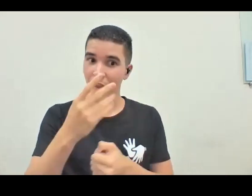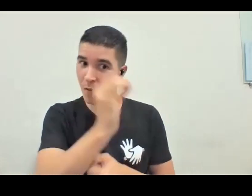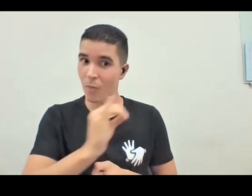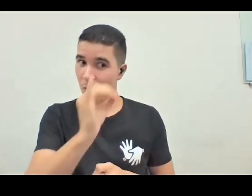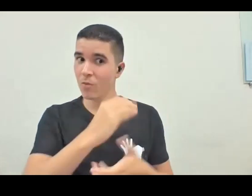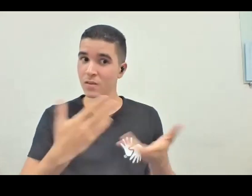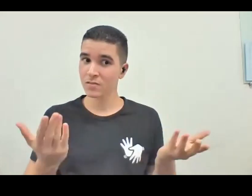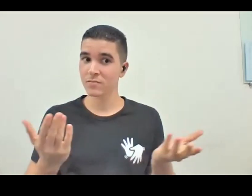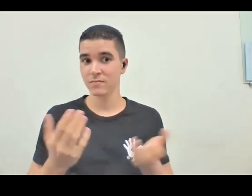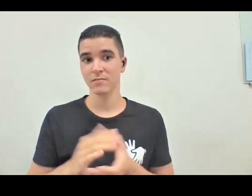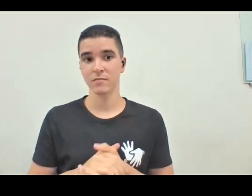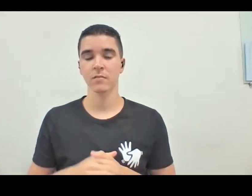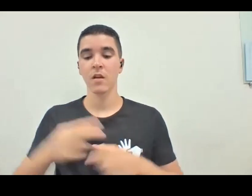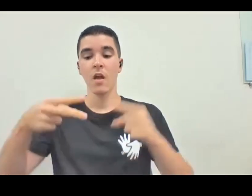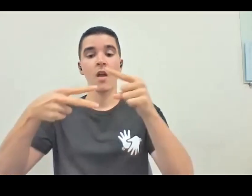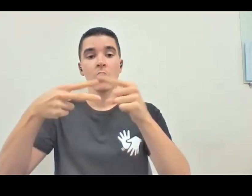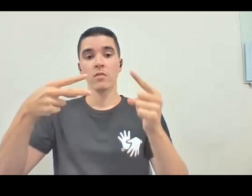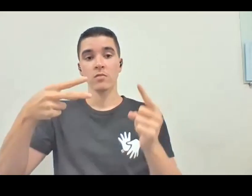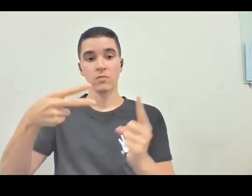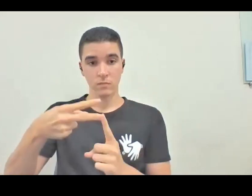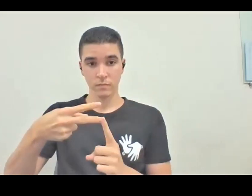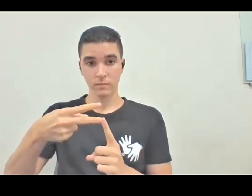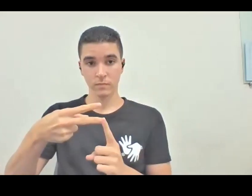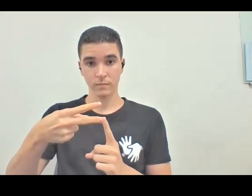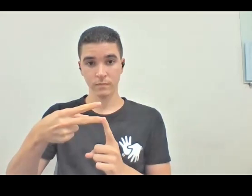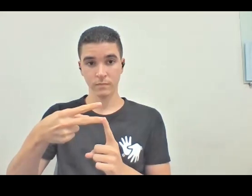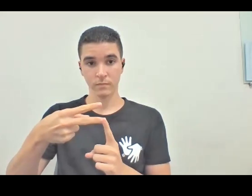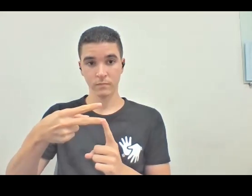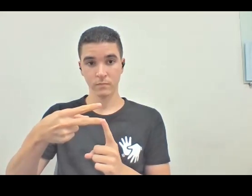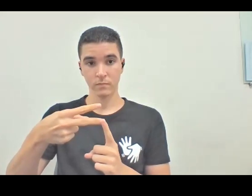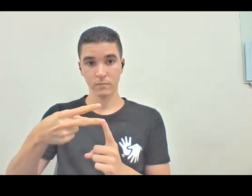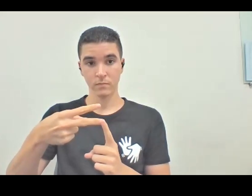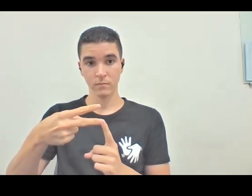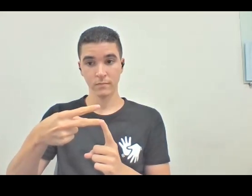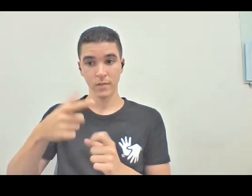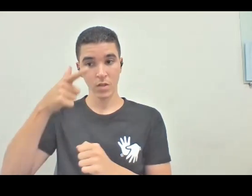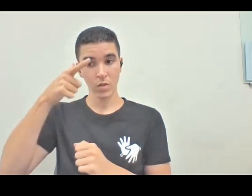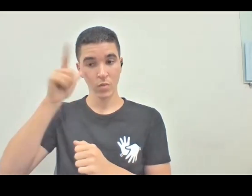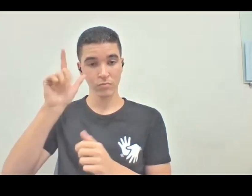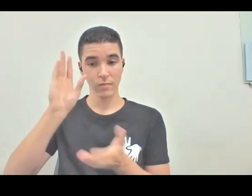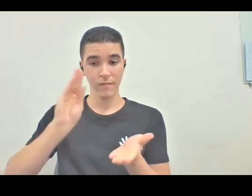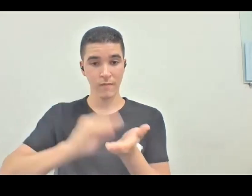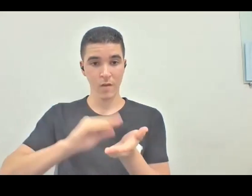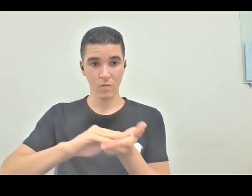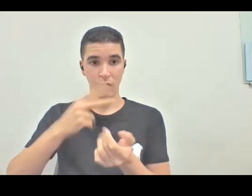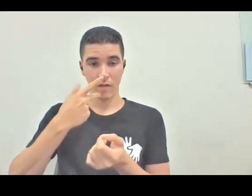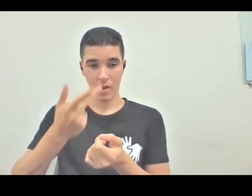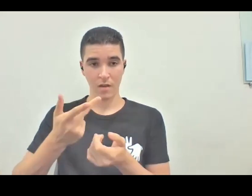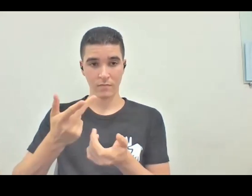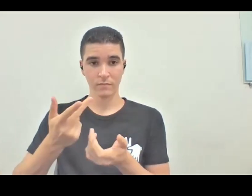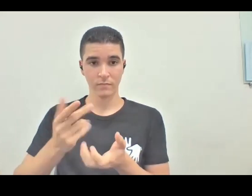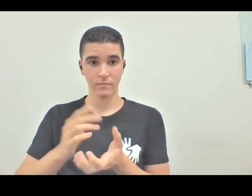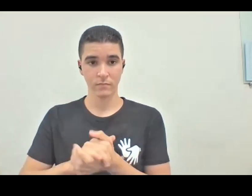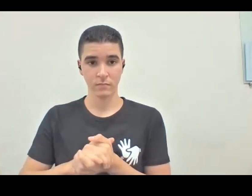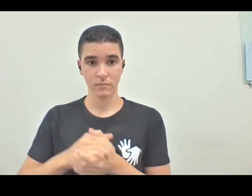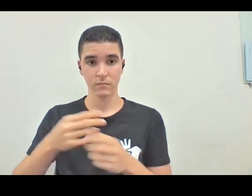e tem duas questões aí que a gente pode, que ficaram penduradas da sessão de ontem, quem tá nos assistindo também, tiveram mais duas